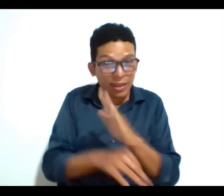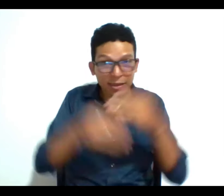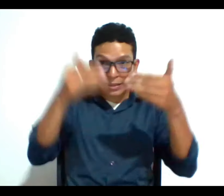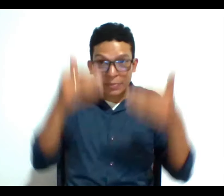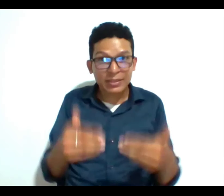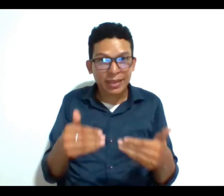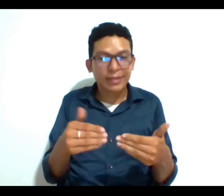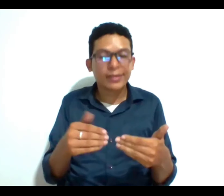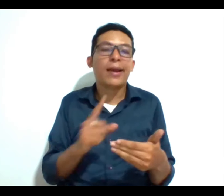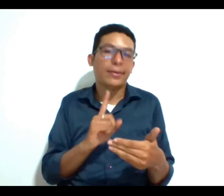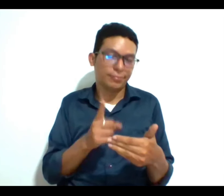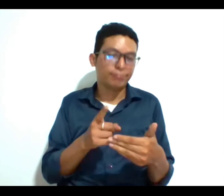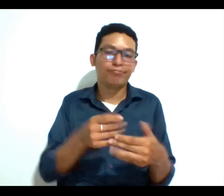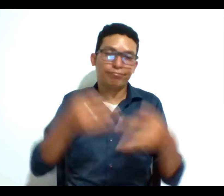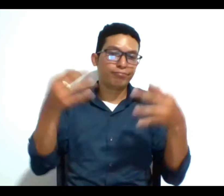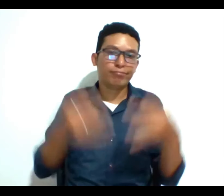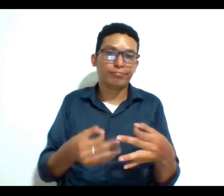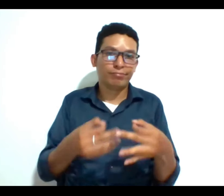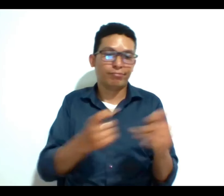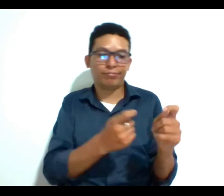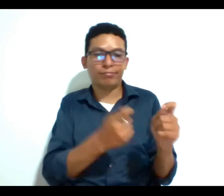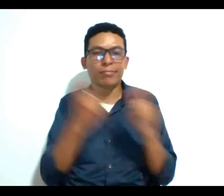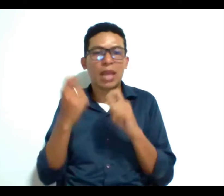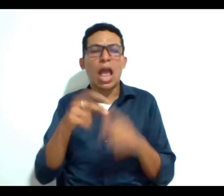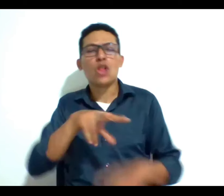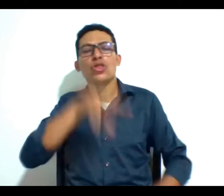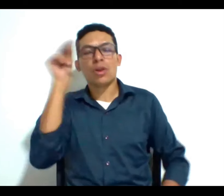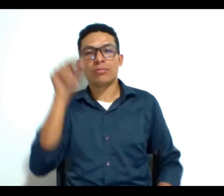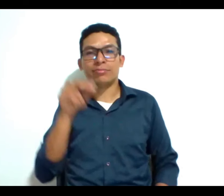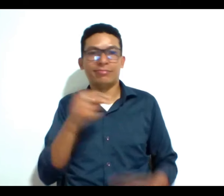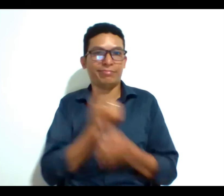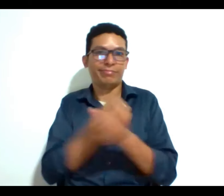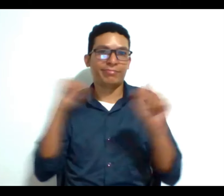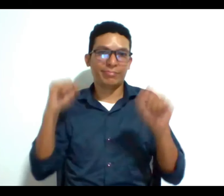discapacidad con toda seguridad no se presentaría la objeción